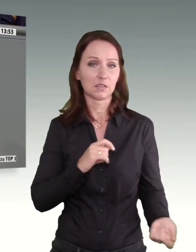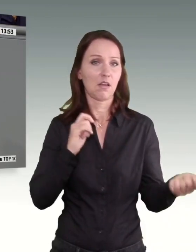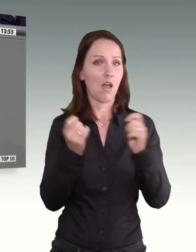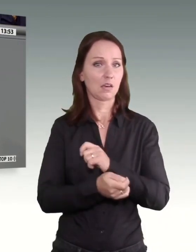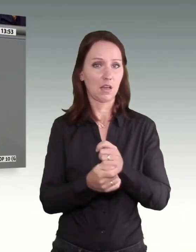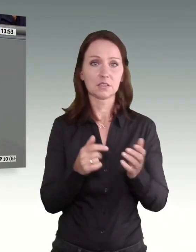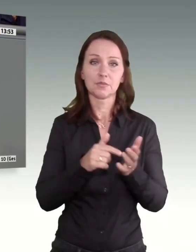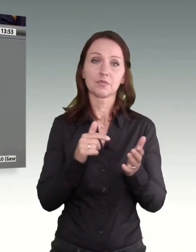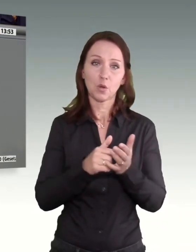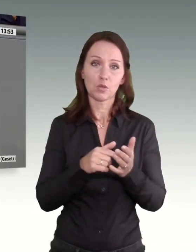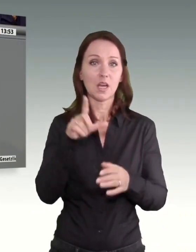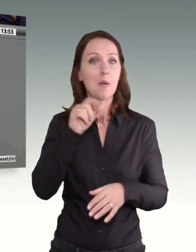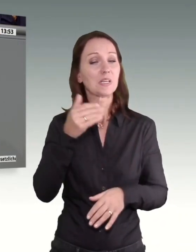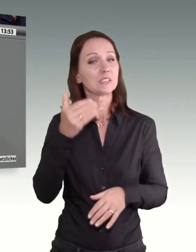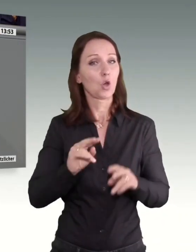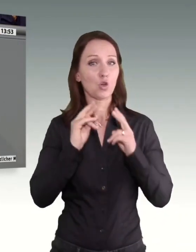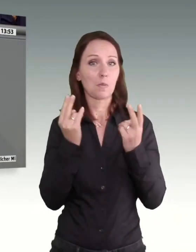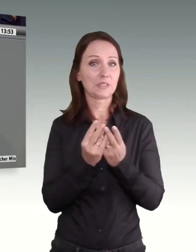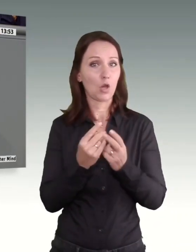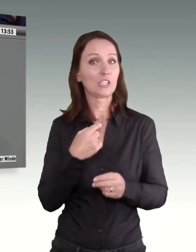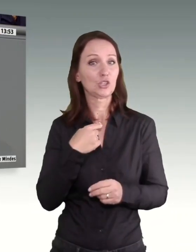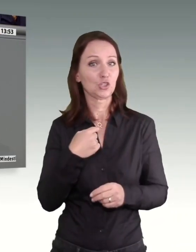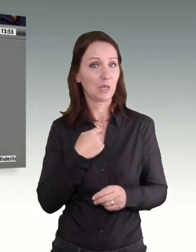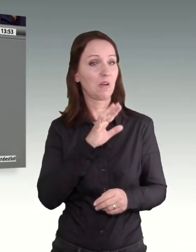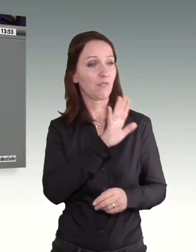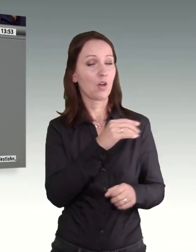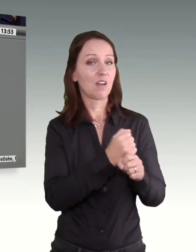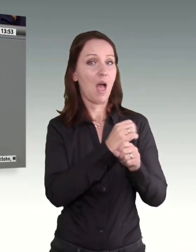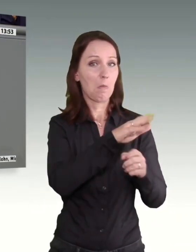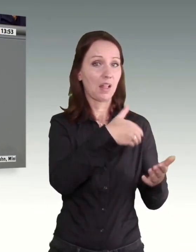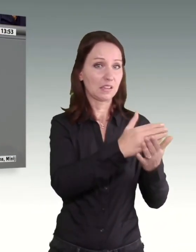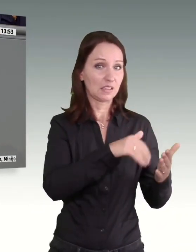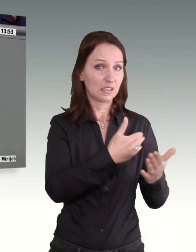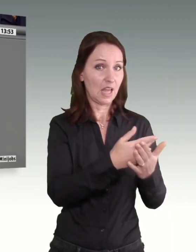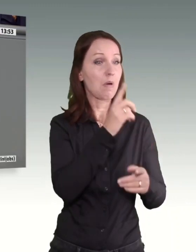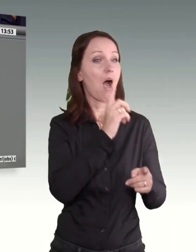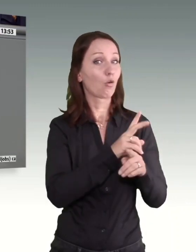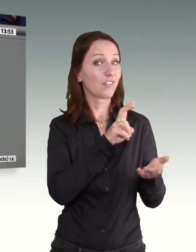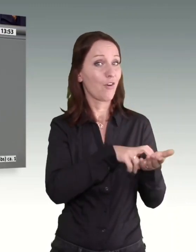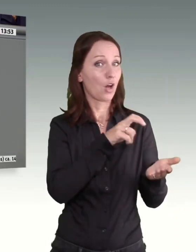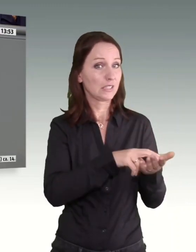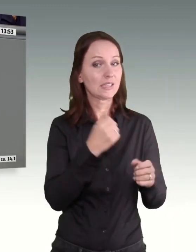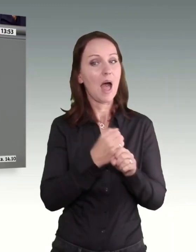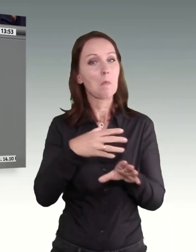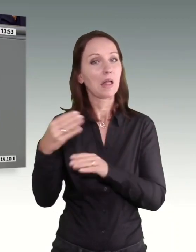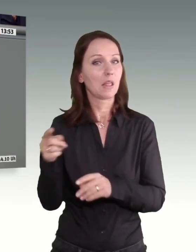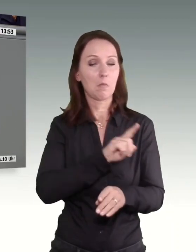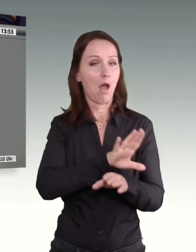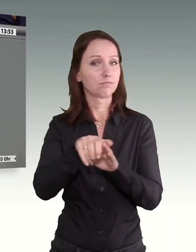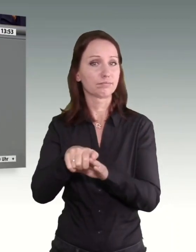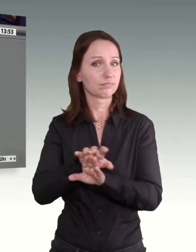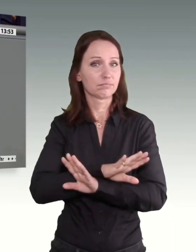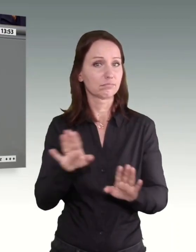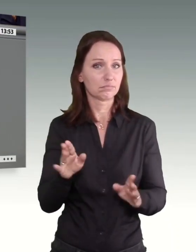mit den Stimmen der Arbeitgebern und der Stimme der Vorsitzenden die Arbeitnehmerseite überstimmt. Und das ist etwas,